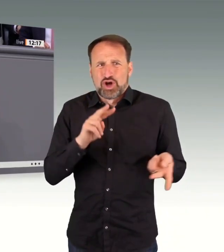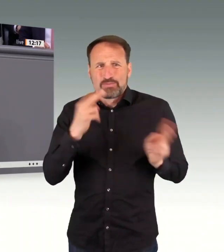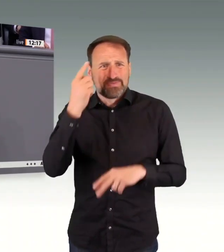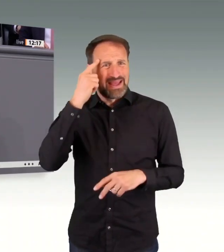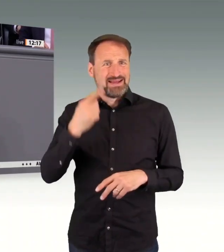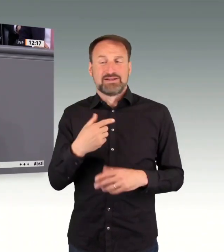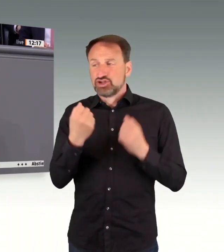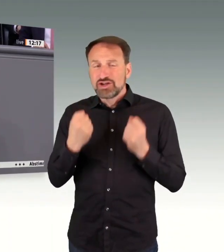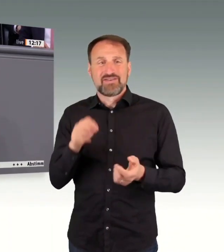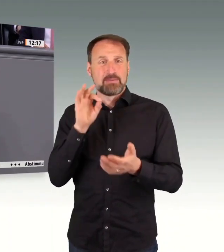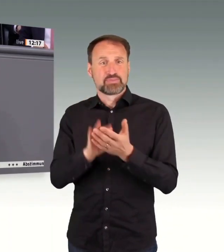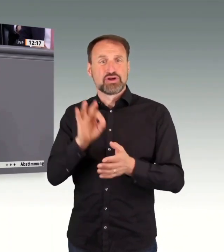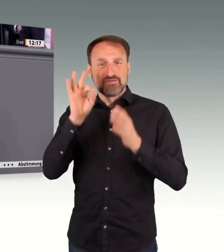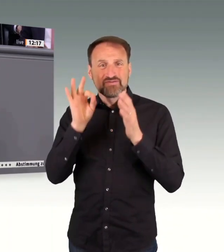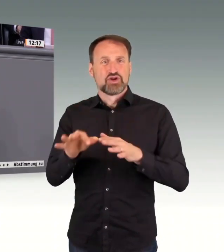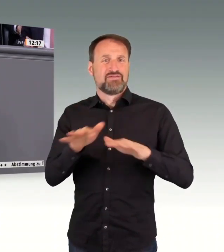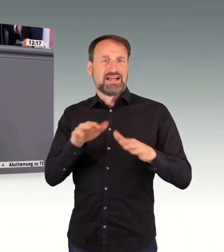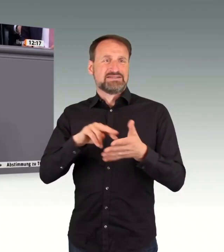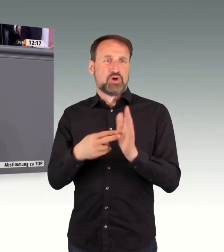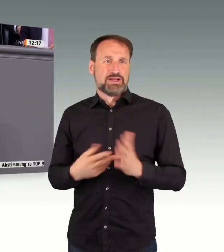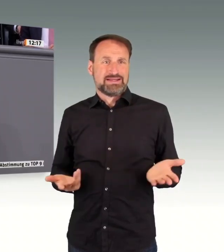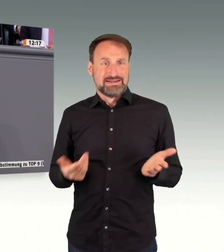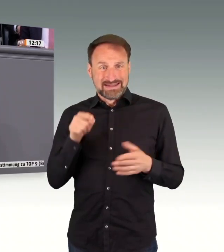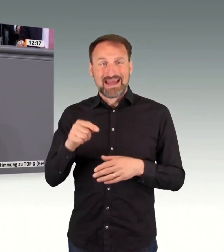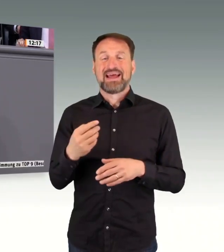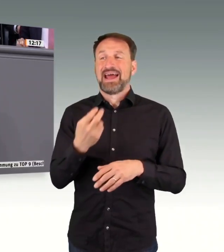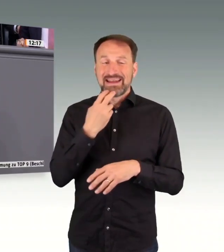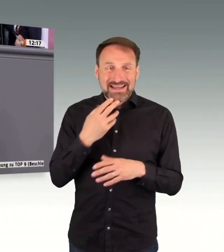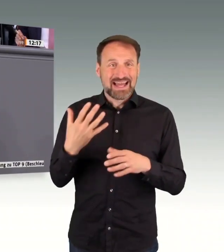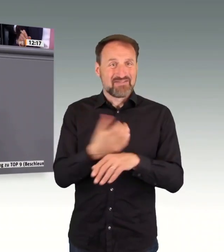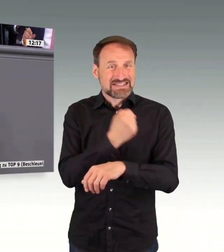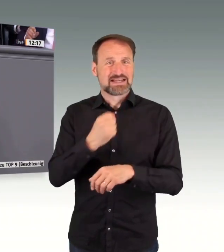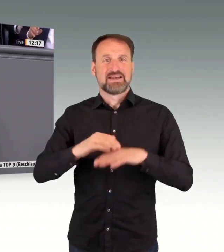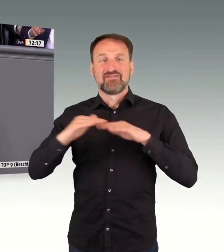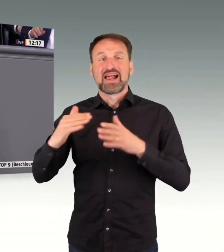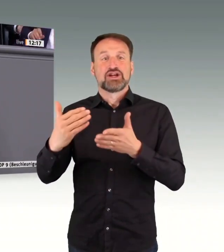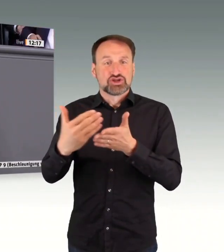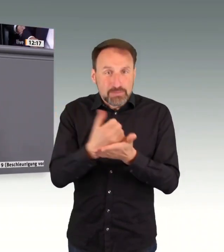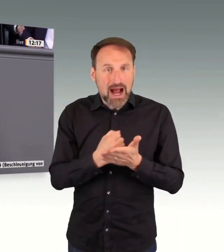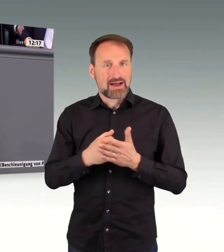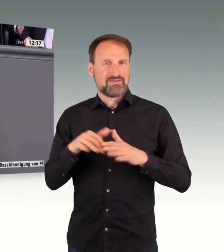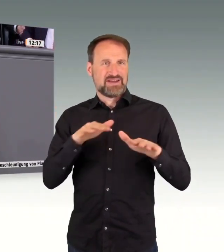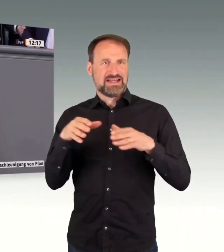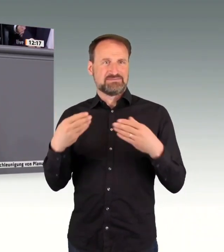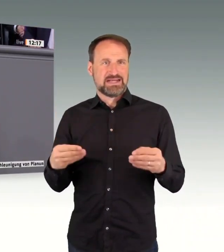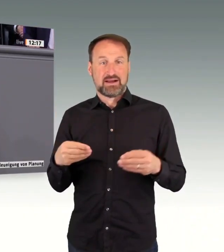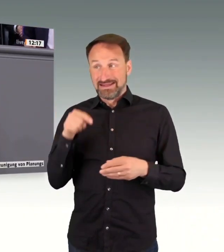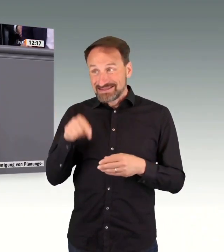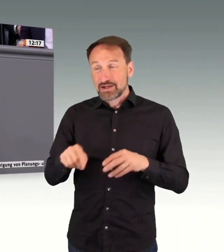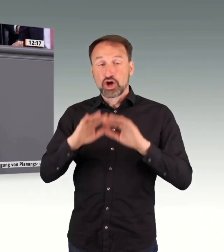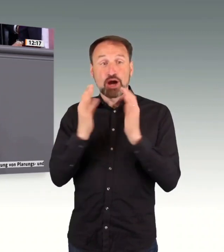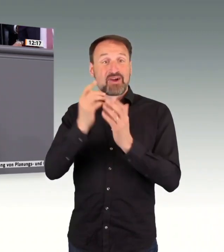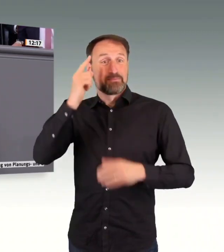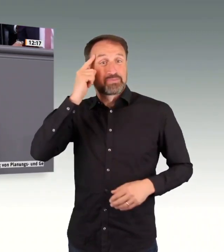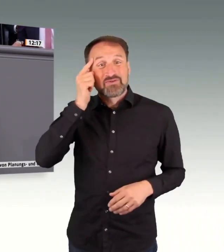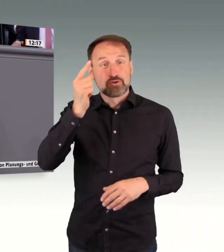ökonomische Verantwortung im Verkehrssektor zusammendenken. Und das müssen wir in einem Turbotempo machen, weil die